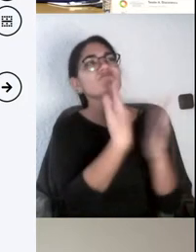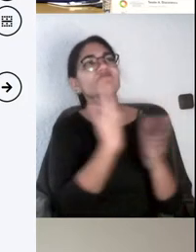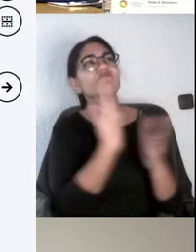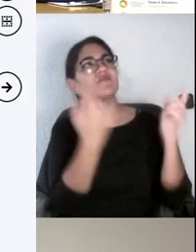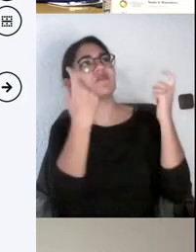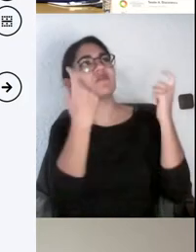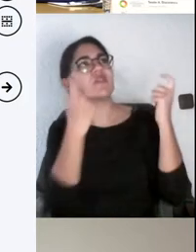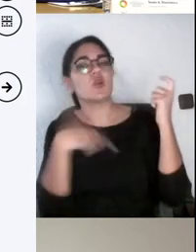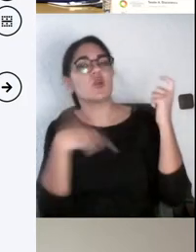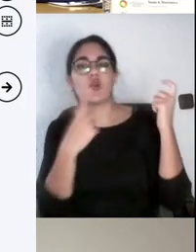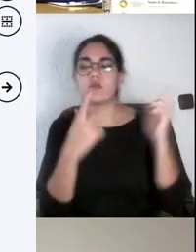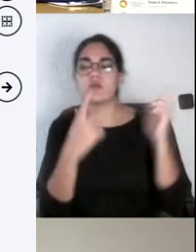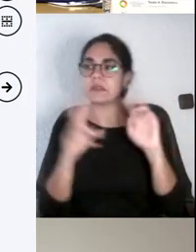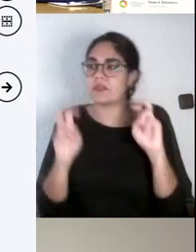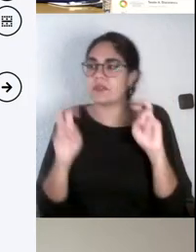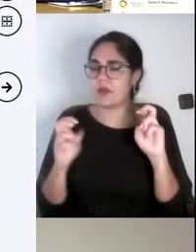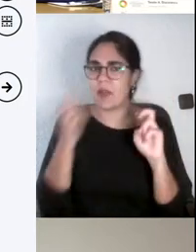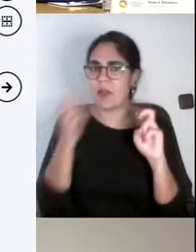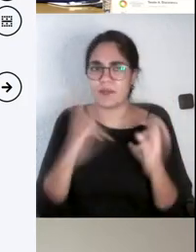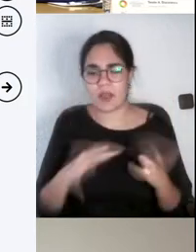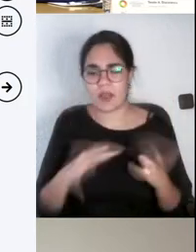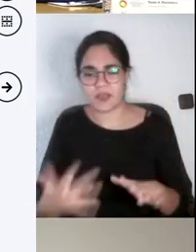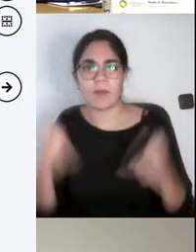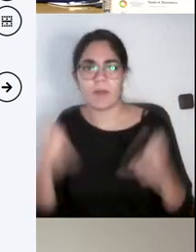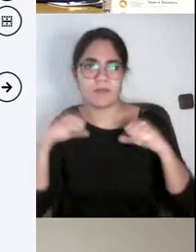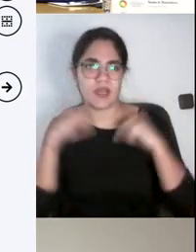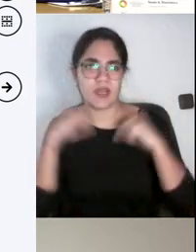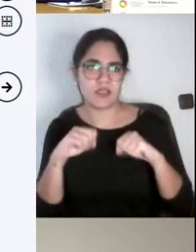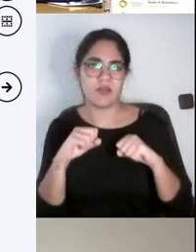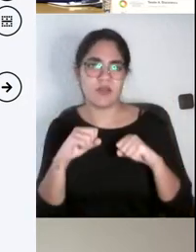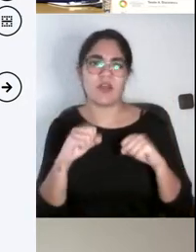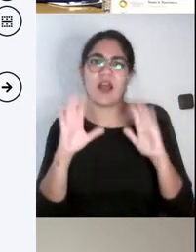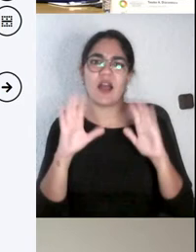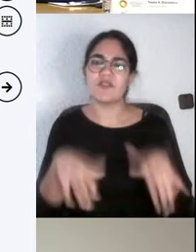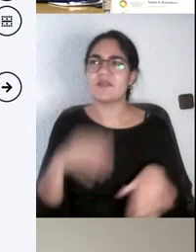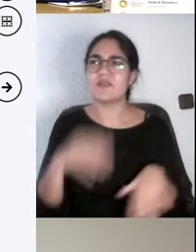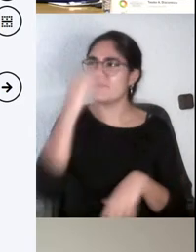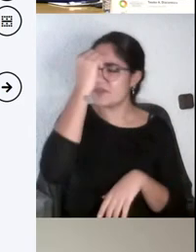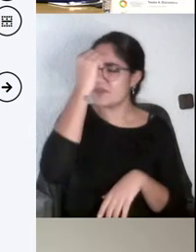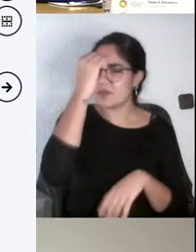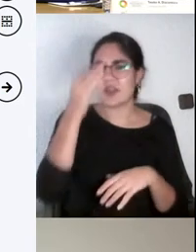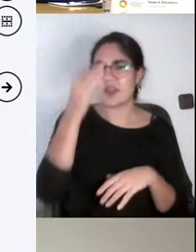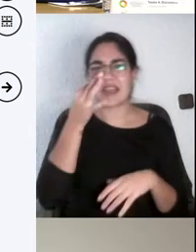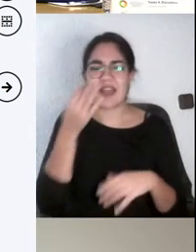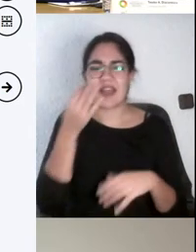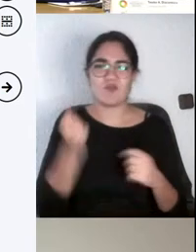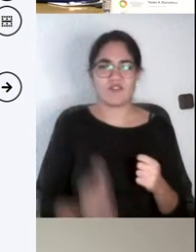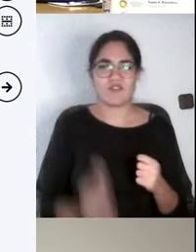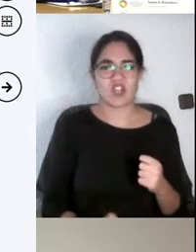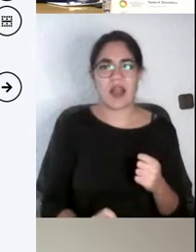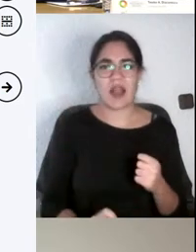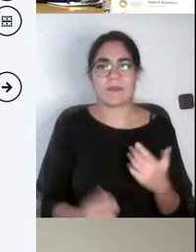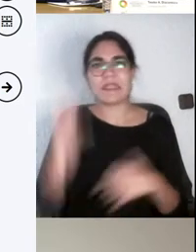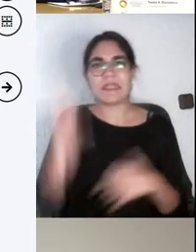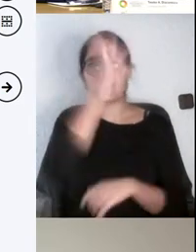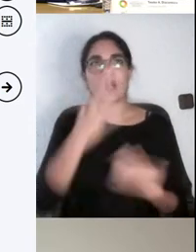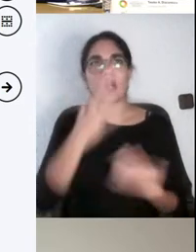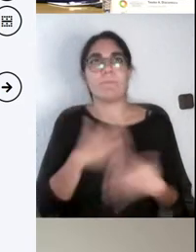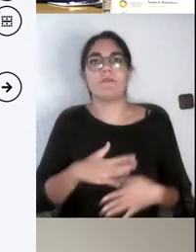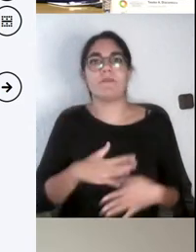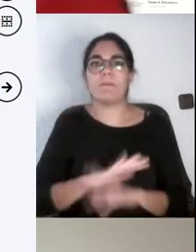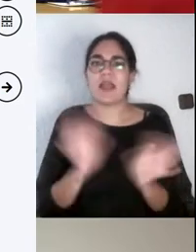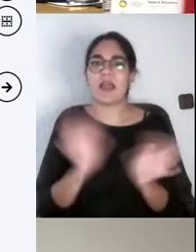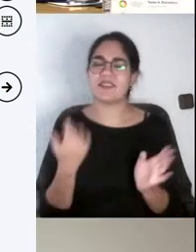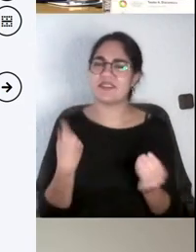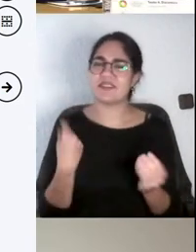creemos que no es suficiente como para desarrollarte realmente como profesional. Es cuando a ti te dan esa base